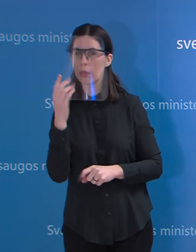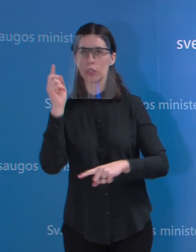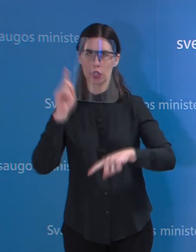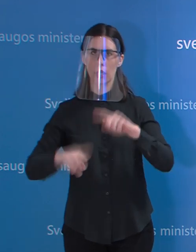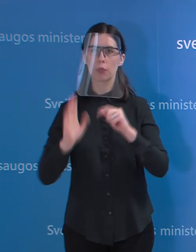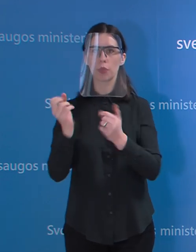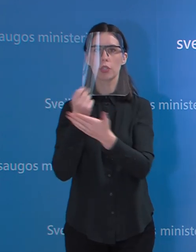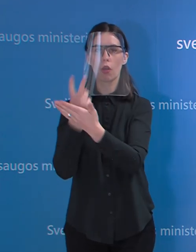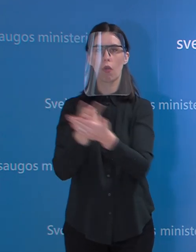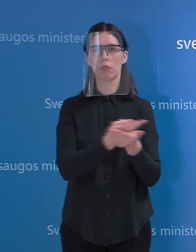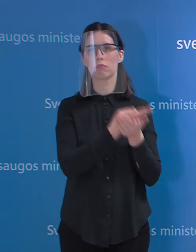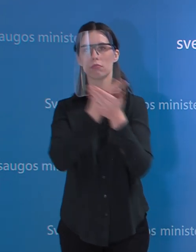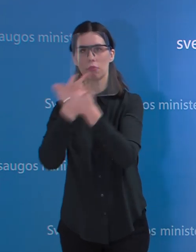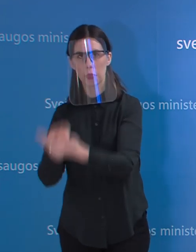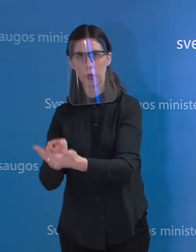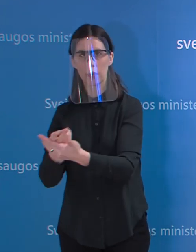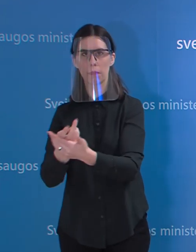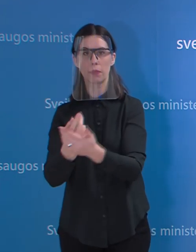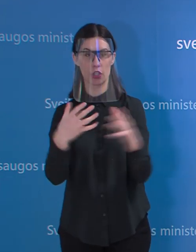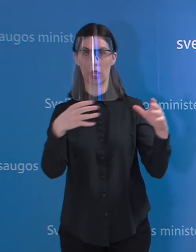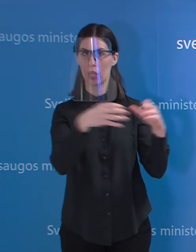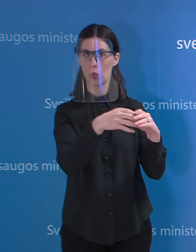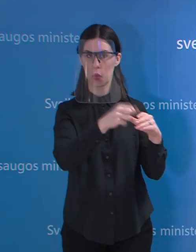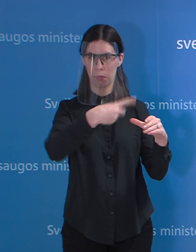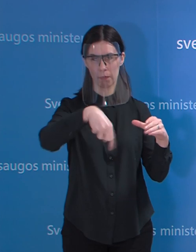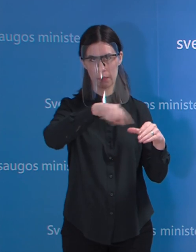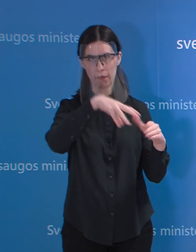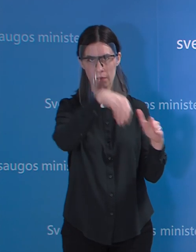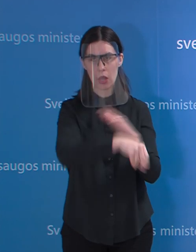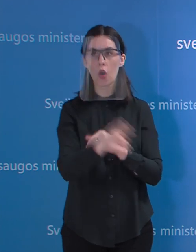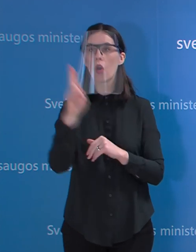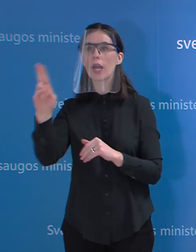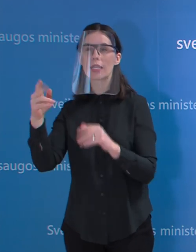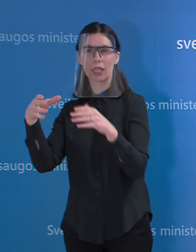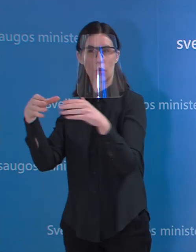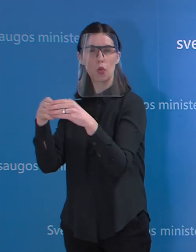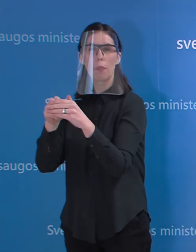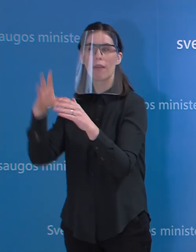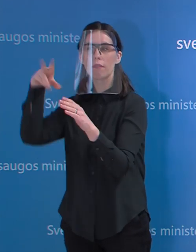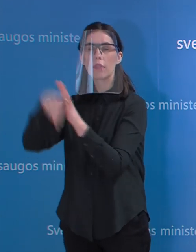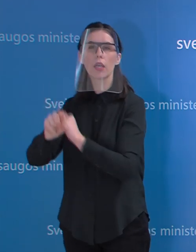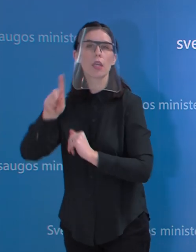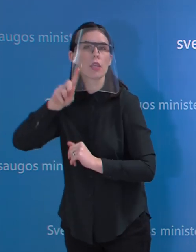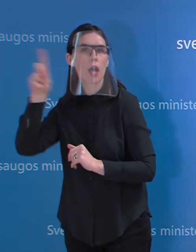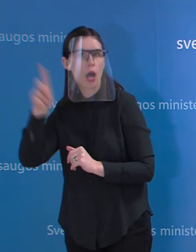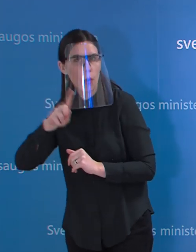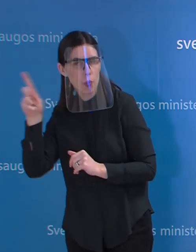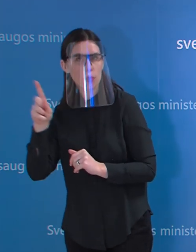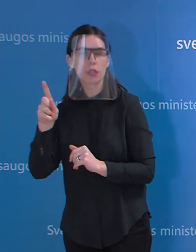asmenis, kurie yra jaunesni, kurie nėra rizikos grupė, pasireiškus tokiems simptomams skambina į